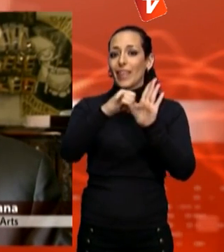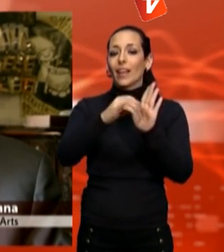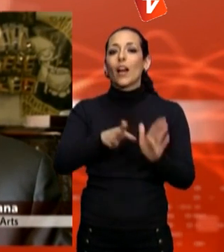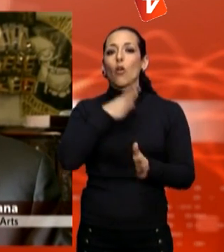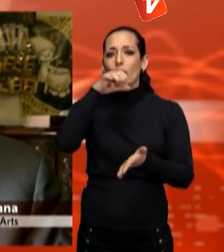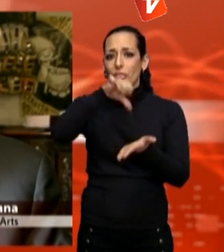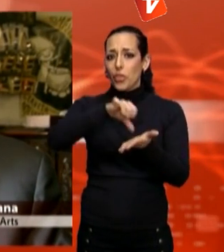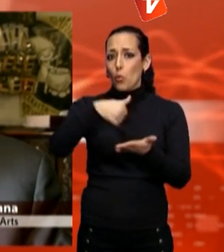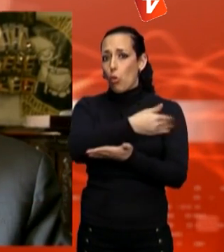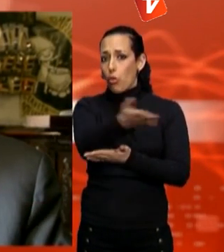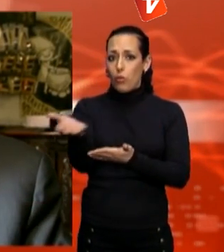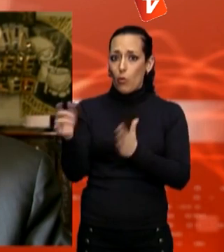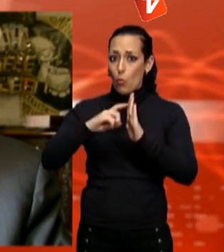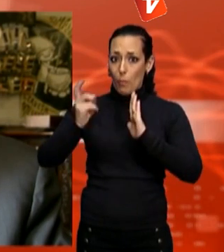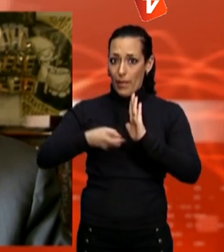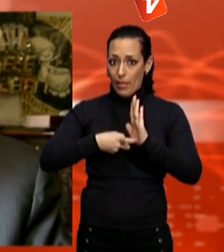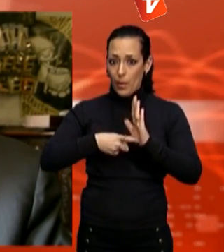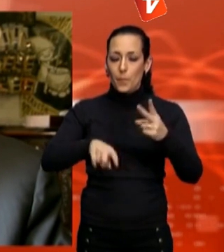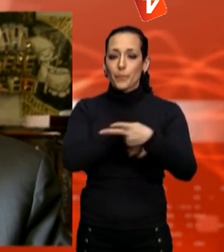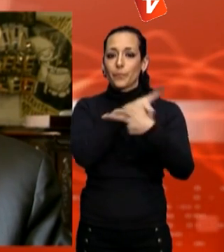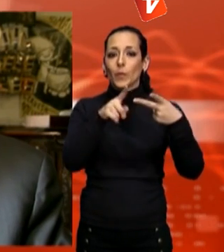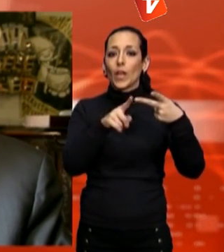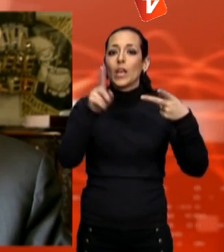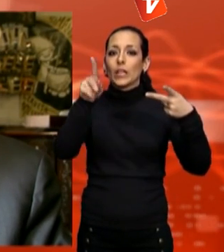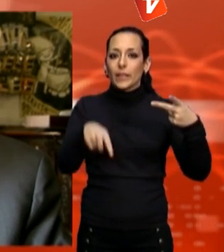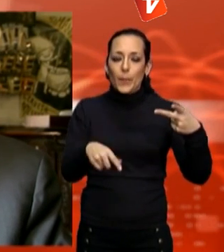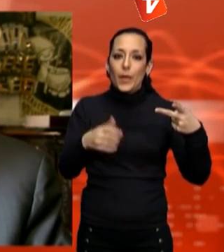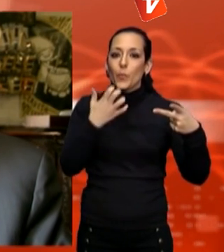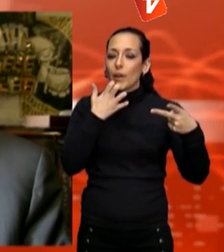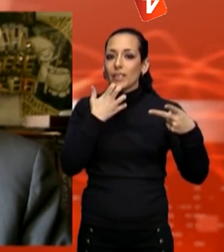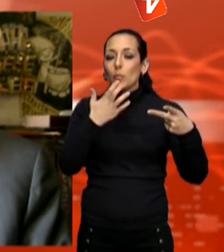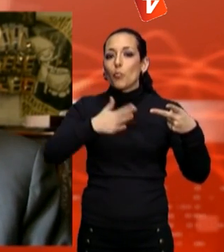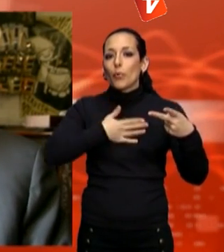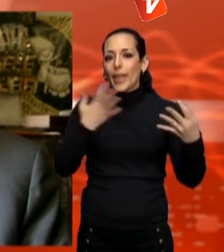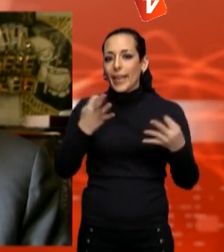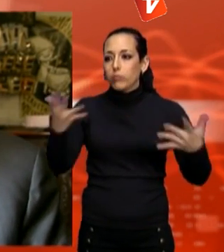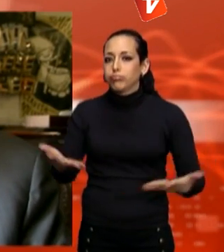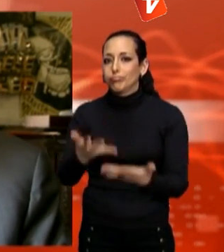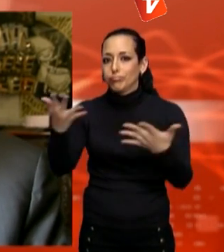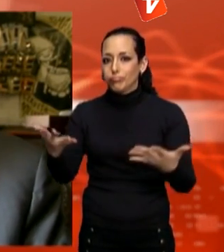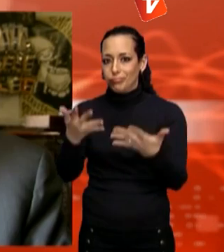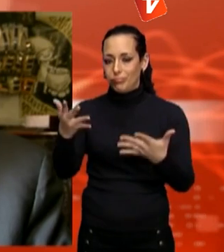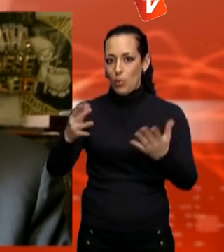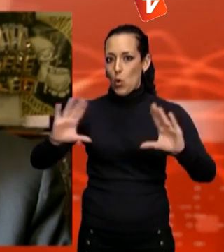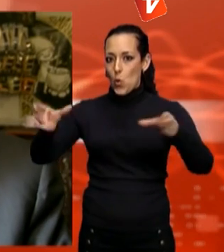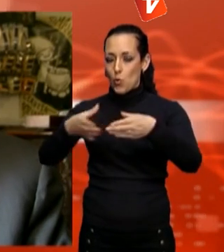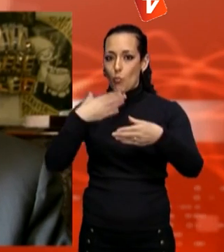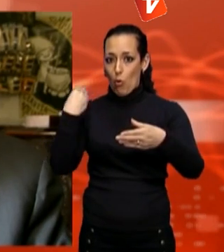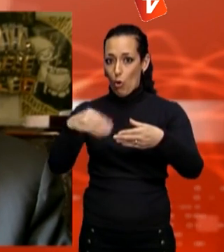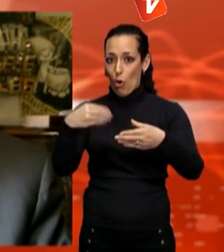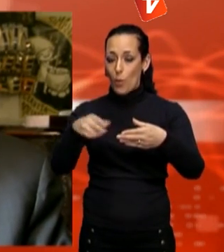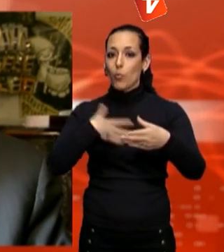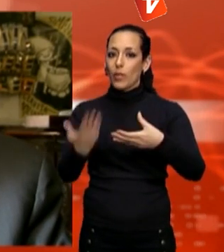afavorir que sectors que tenen inquietuds culturals predominant menys joves trobin aquí